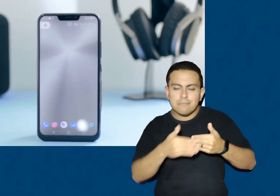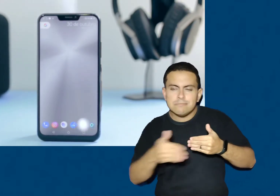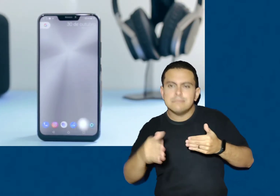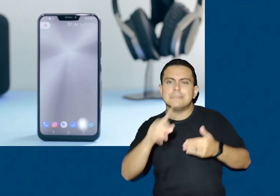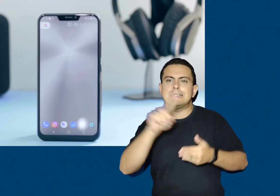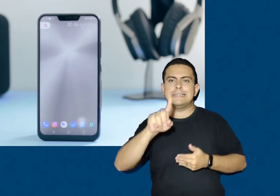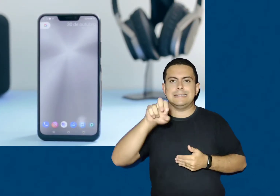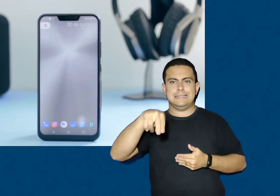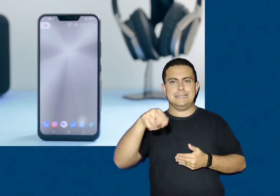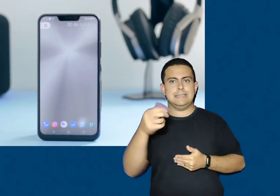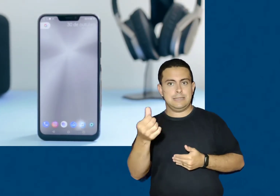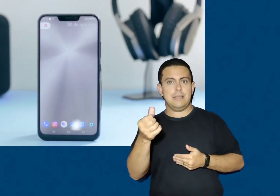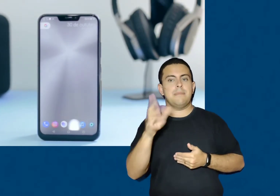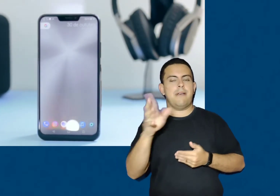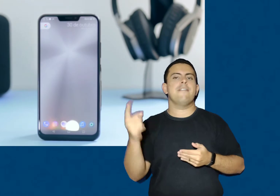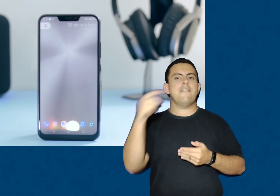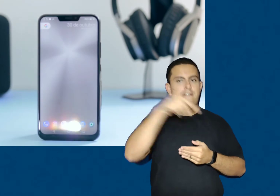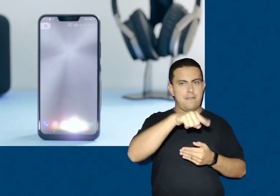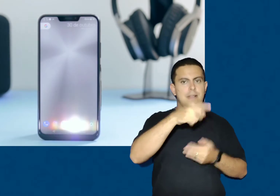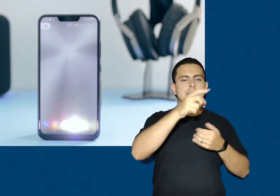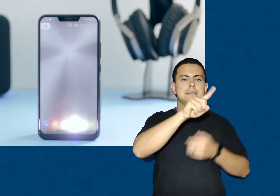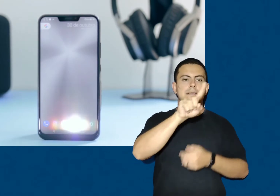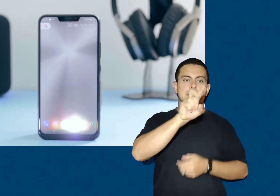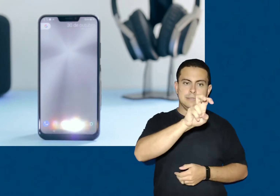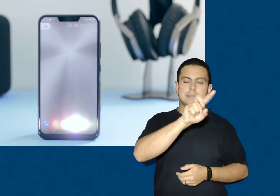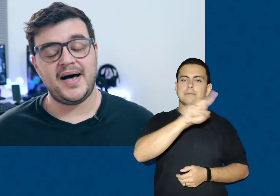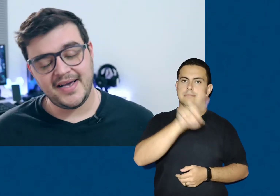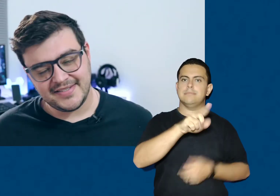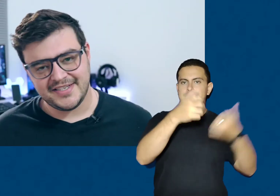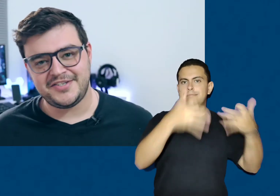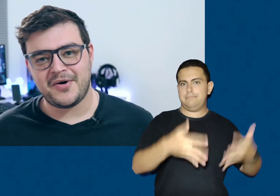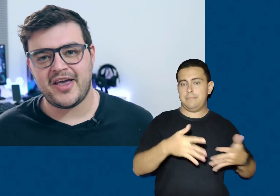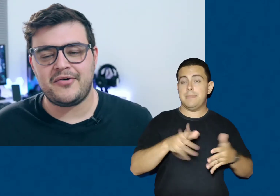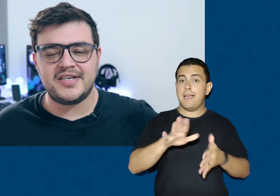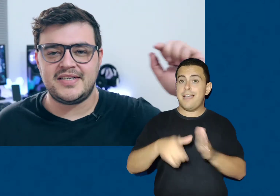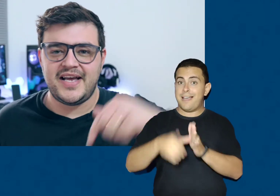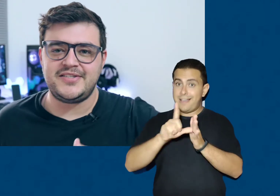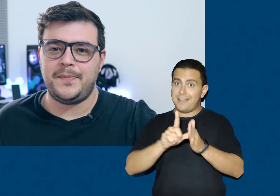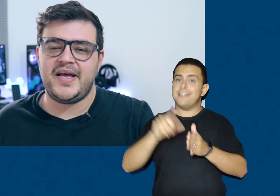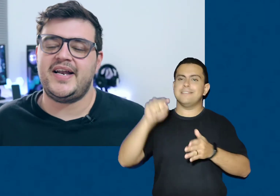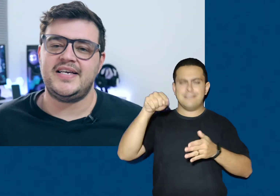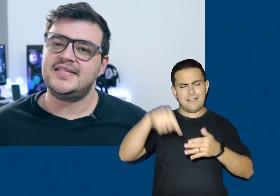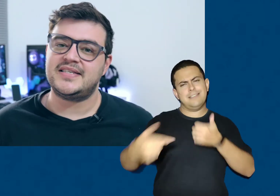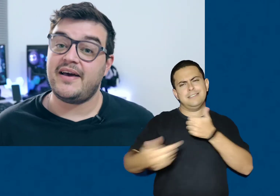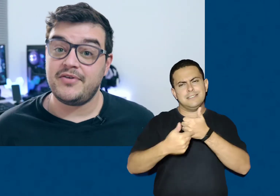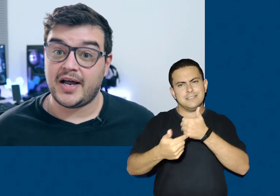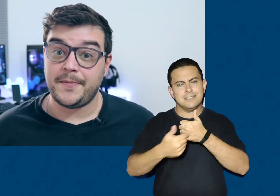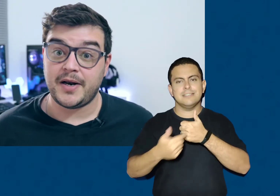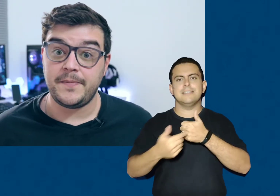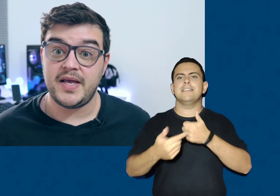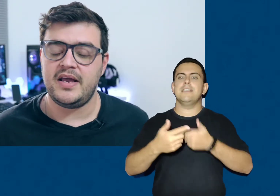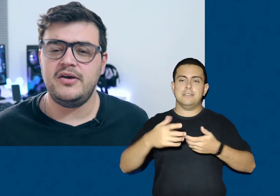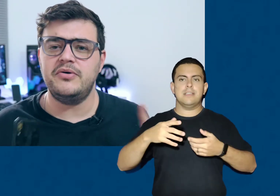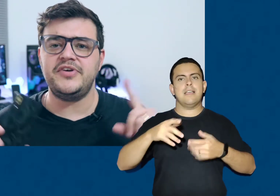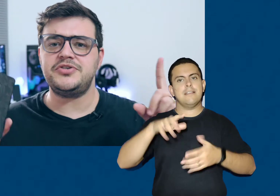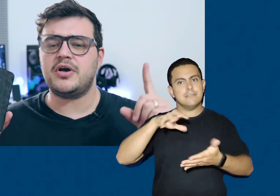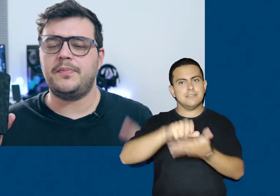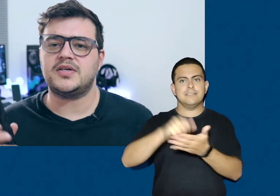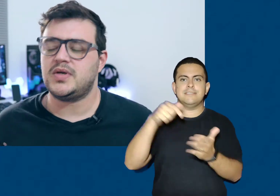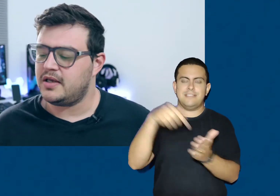mas vamos comentar um pouquinho mais sobre o Zenfone 5Z. Mas antes de qualquer coisa, desce o player aí, se inscreve no canal para não perder nenhum vídeo que eu posto